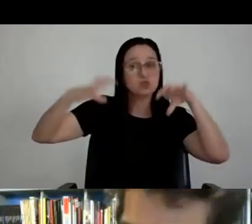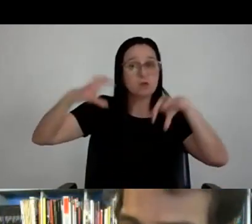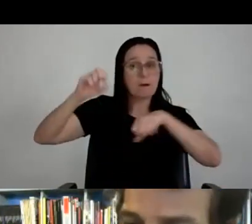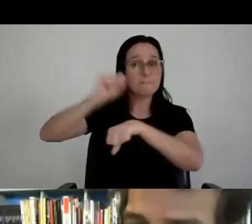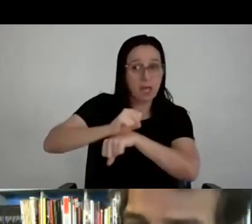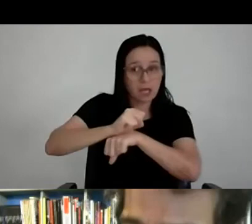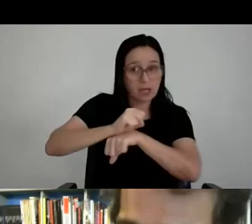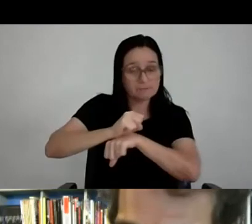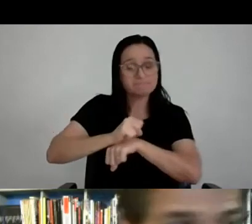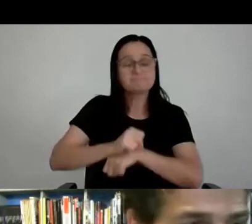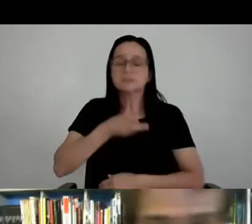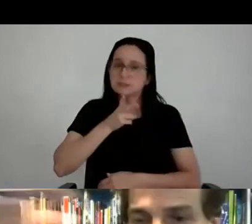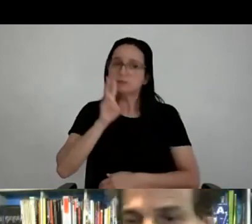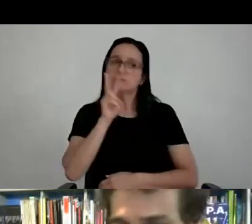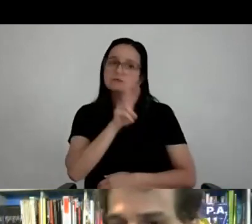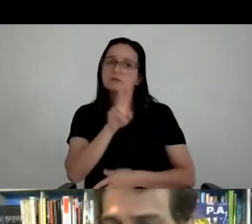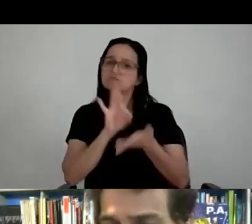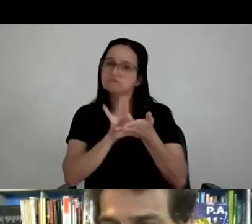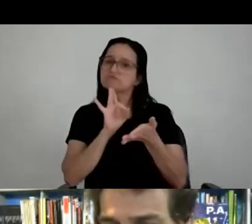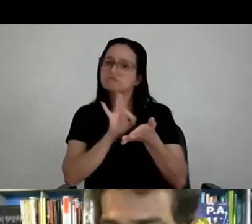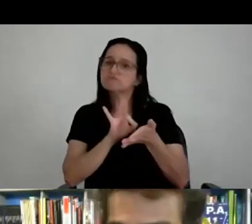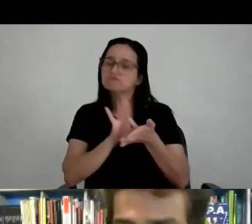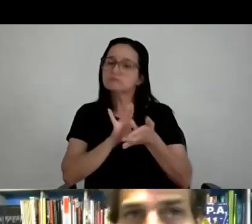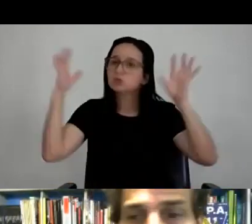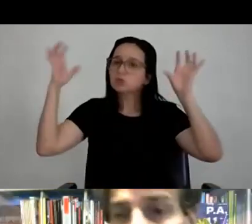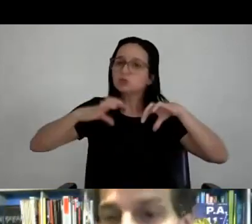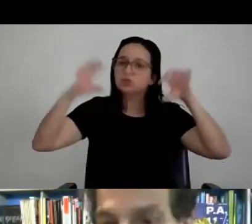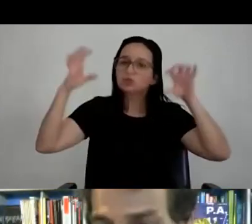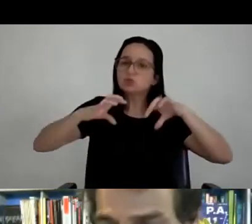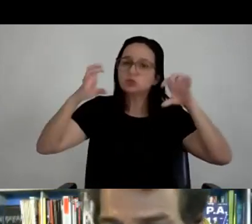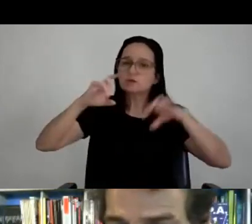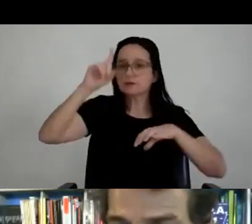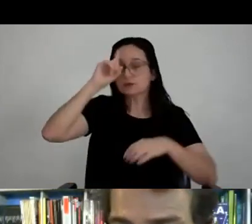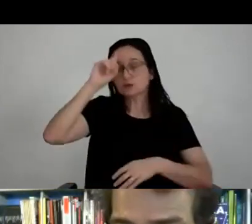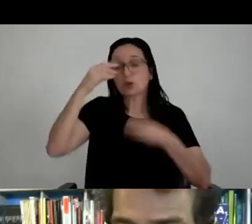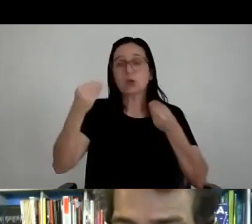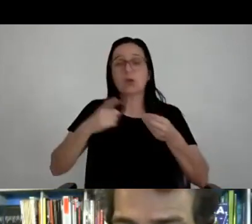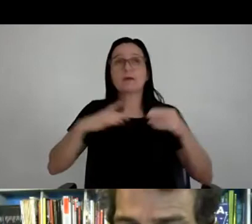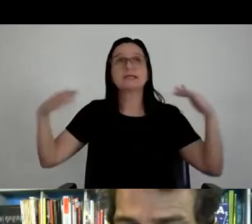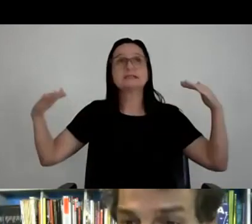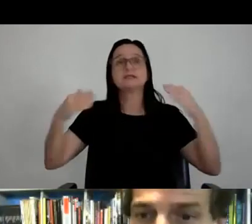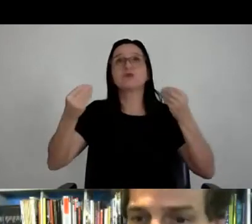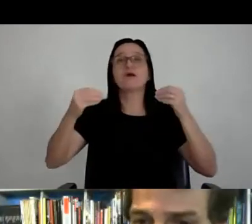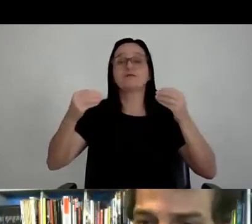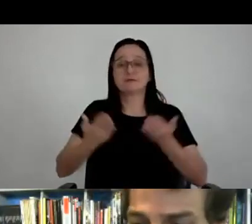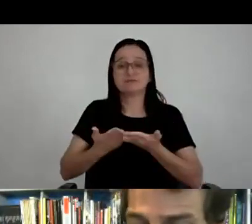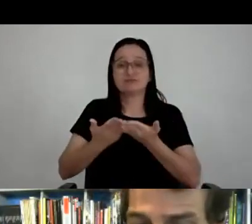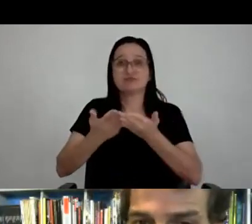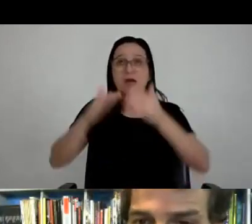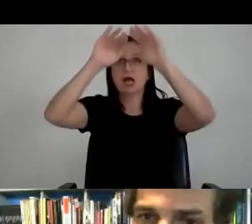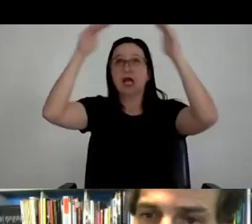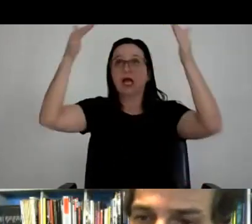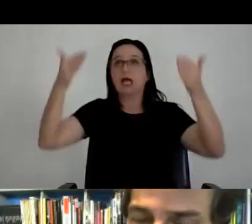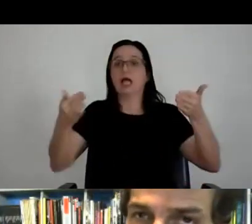reparava que era uma realidade aquilo, porque a gente não podia botar cobertura nesse palco, e se chovia na hora da transmissão? Então, esse risco foi,